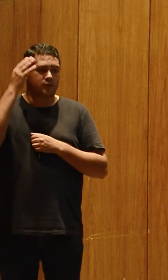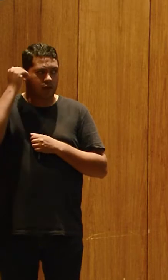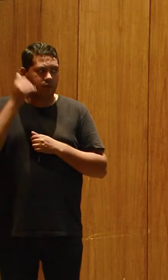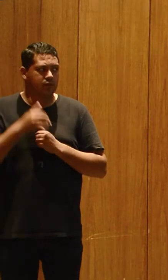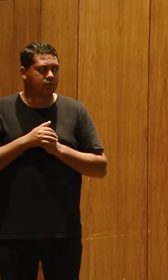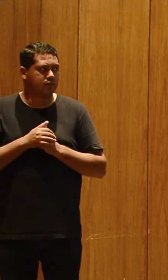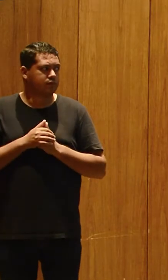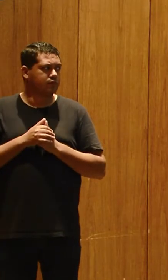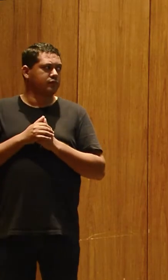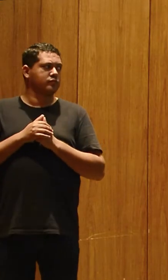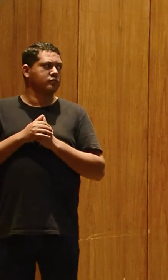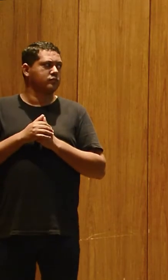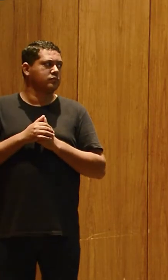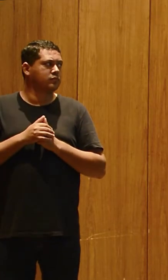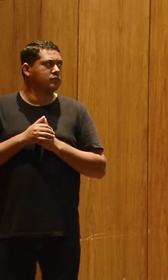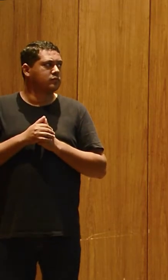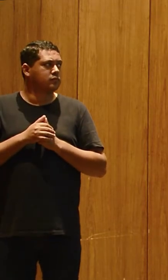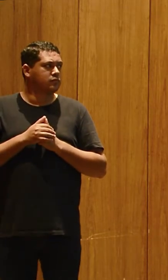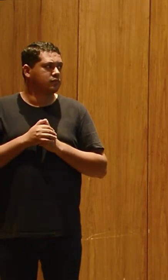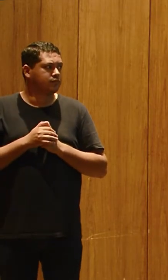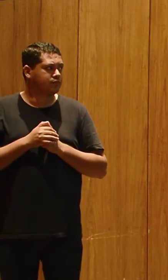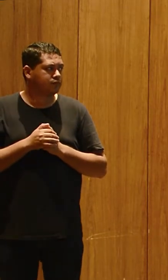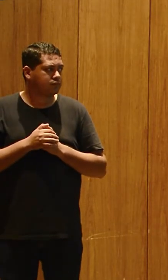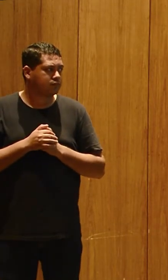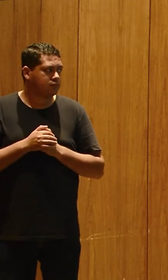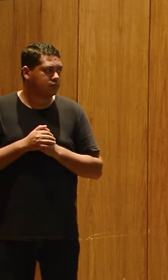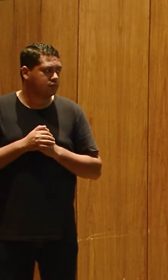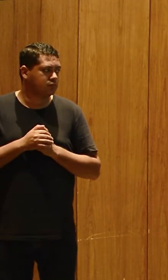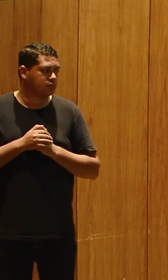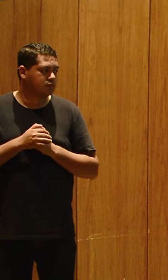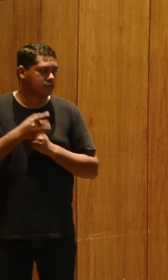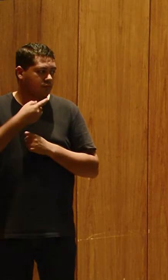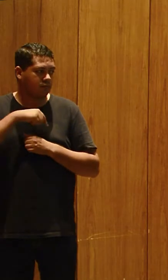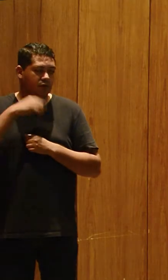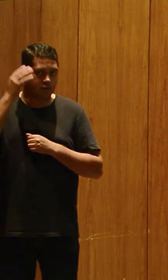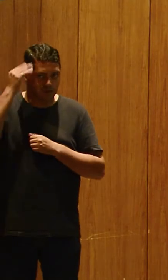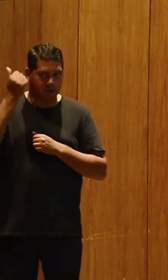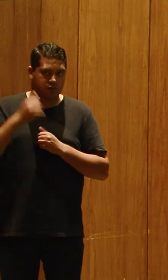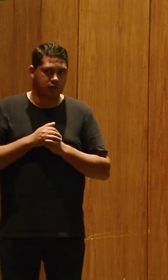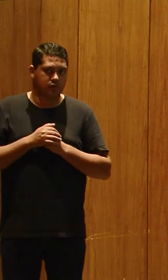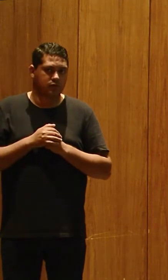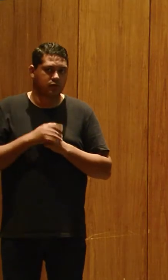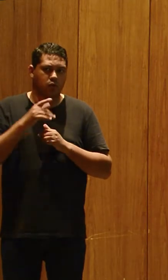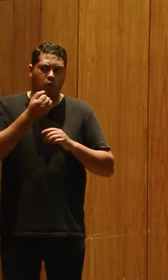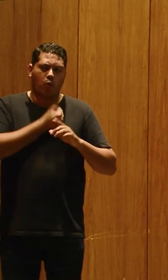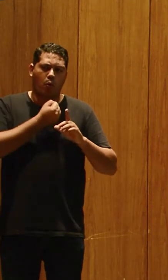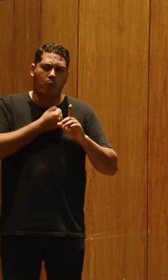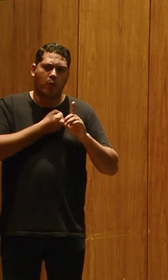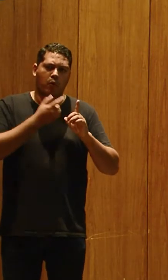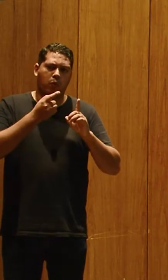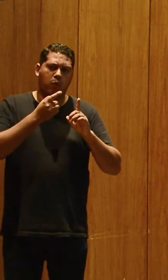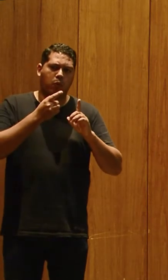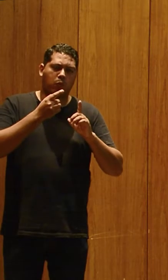o índice de queda em